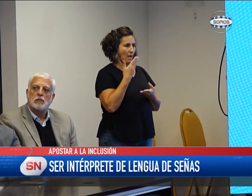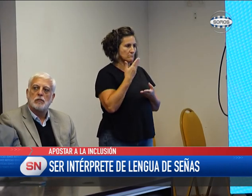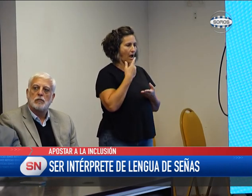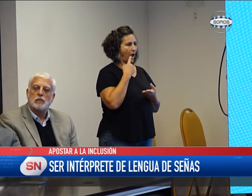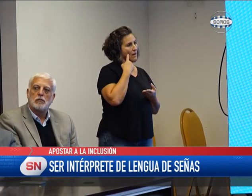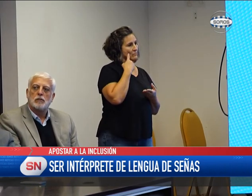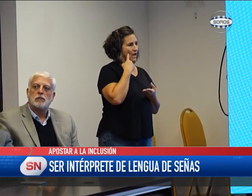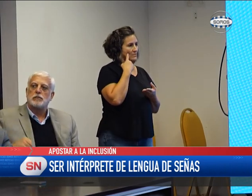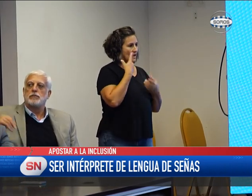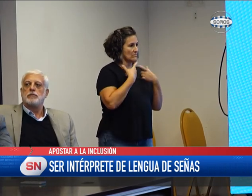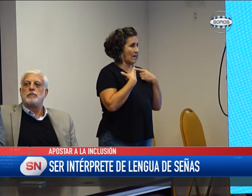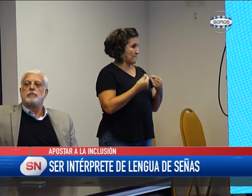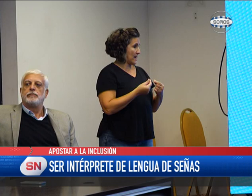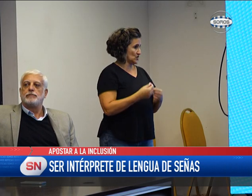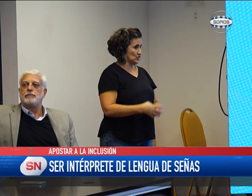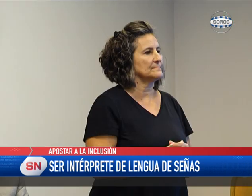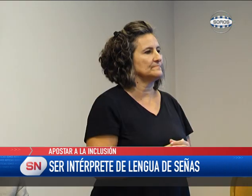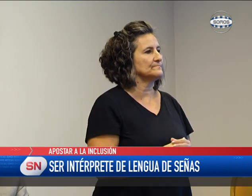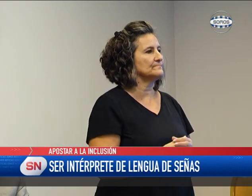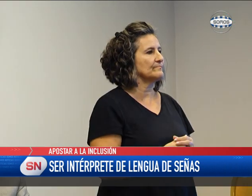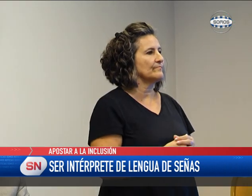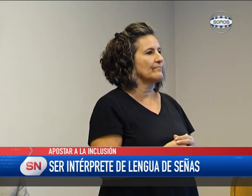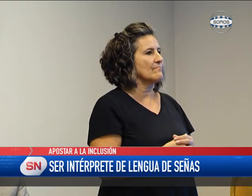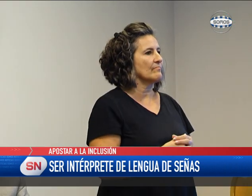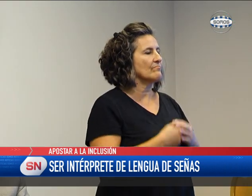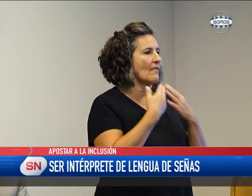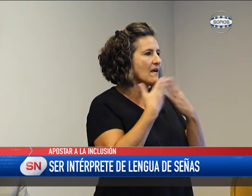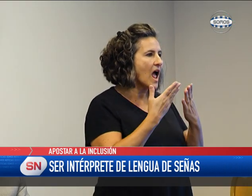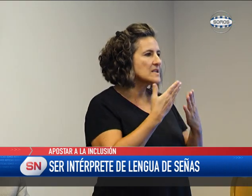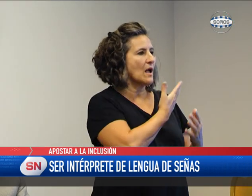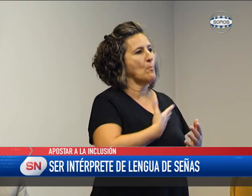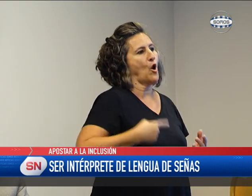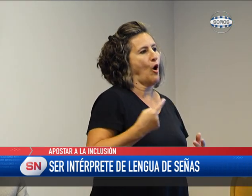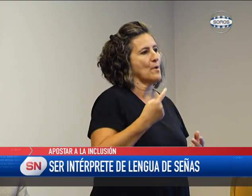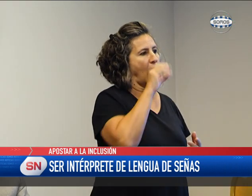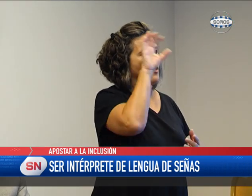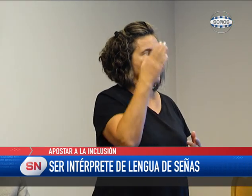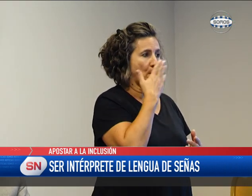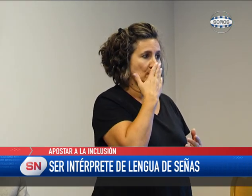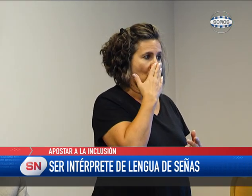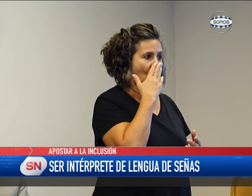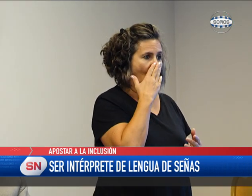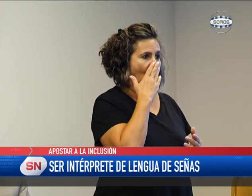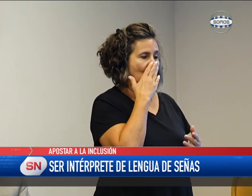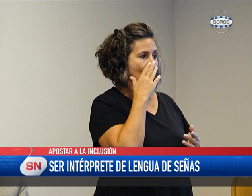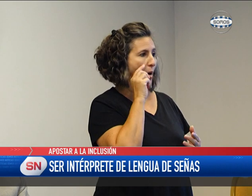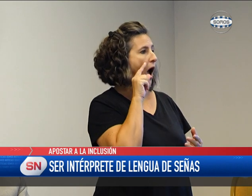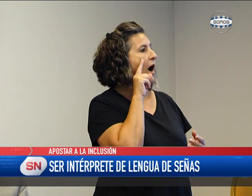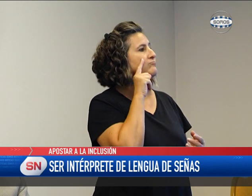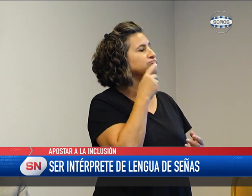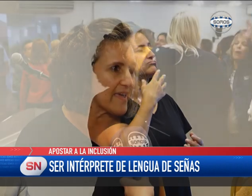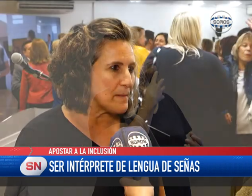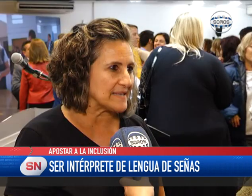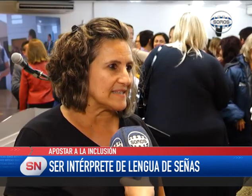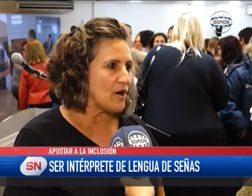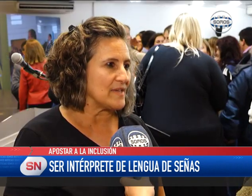acompaño a la Secretaria de Educación a algunos de los actos porque acá en Río Cuarto la escuela, el centro de